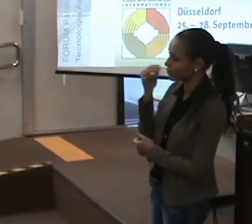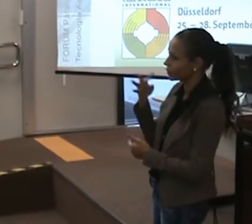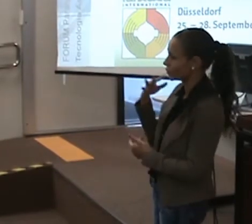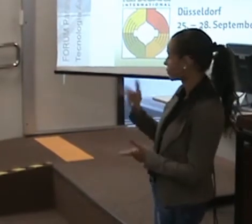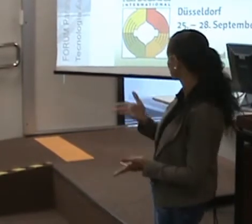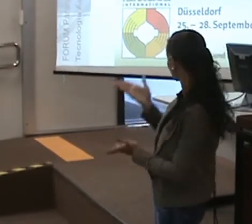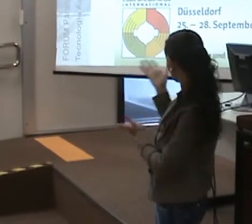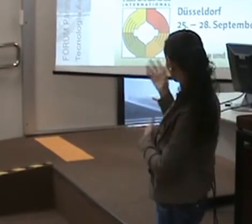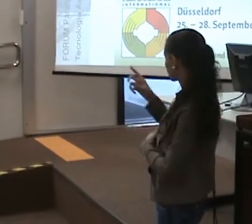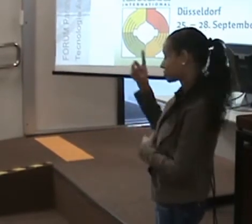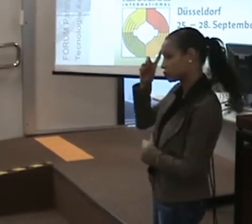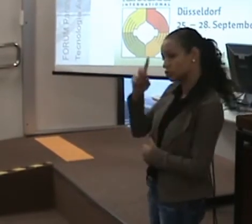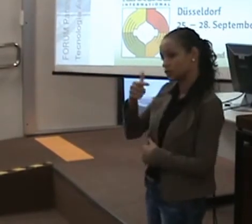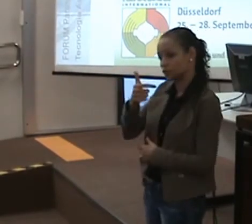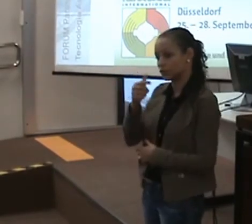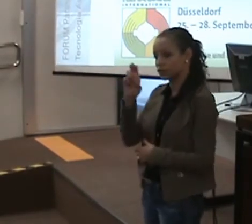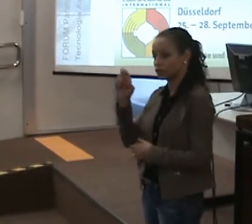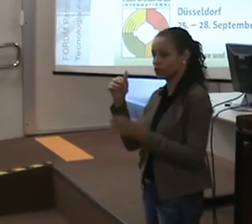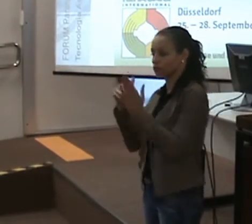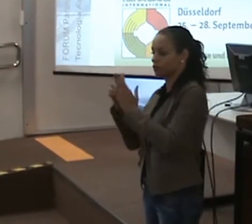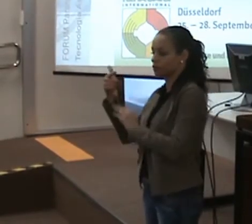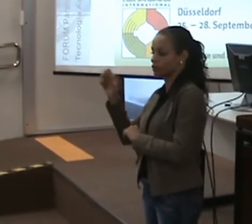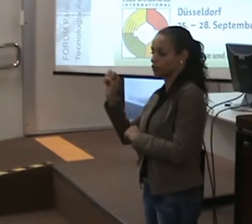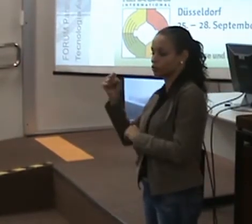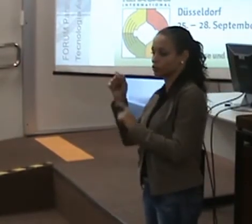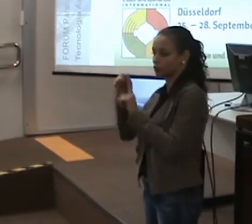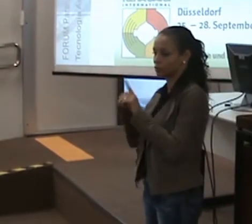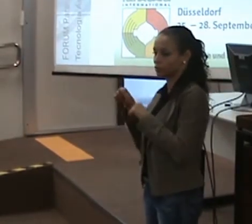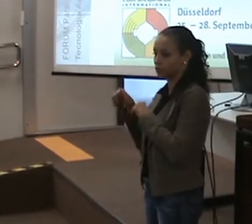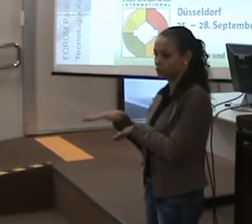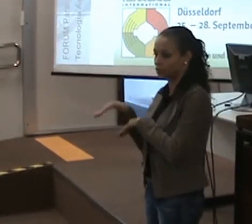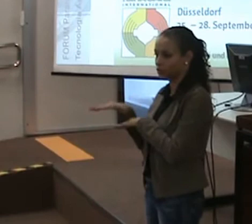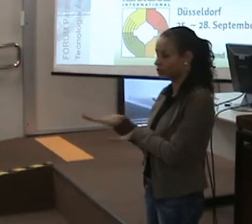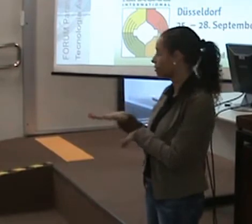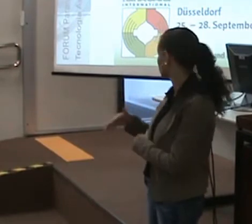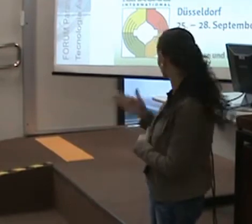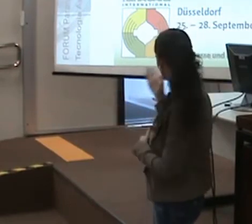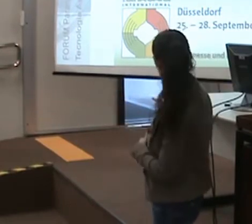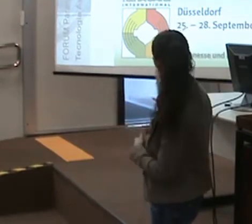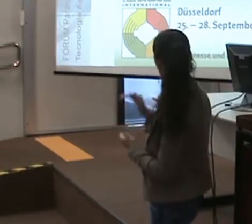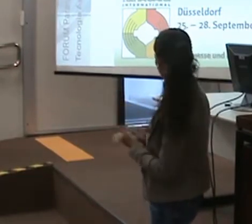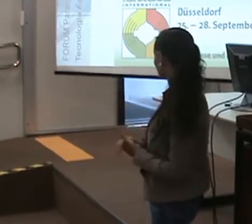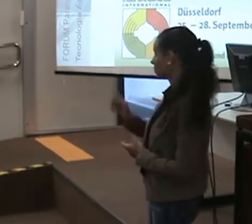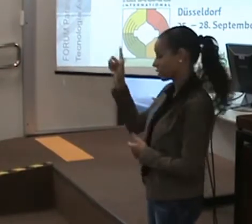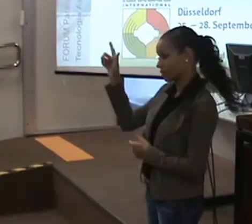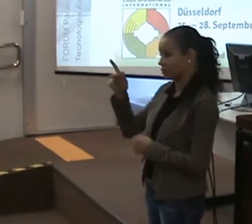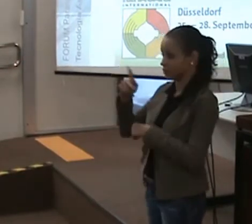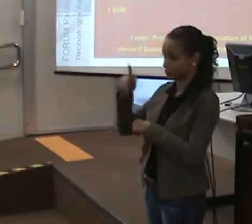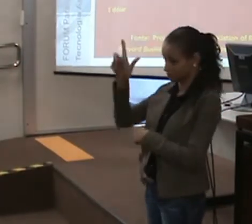seria no dia 25 a 28 de setembro, no Industrial Dorg, na Alemanha.